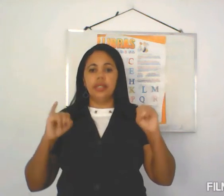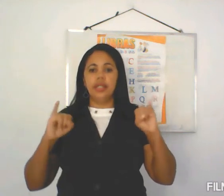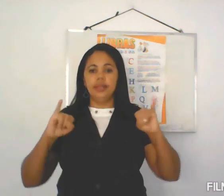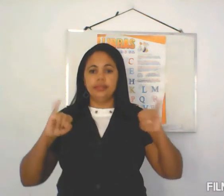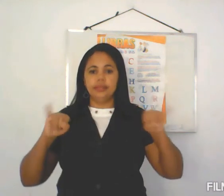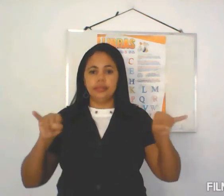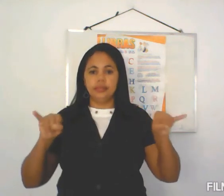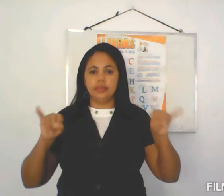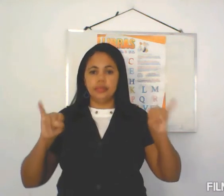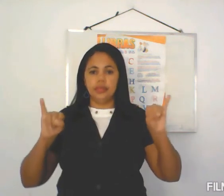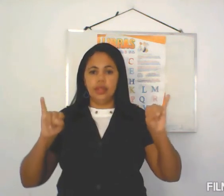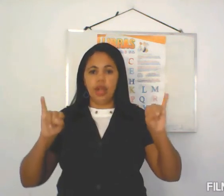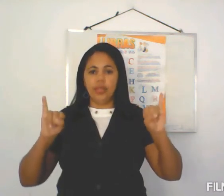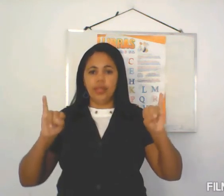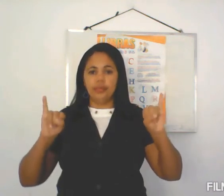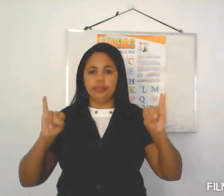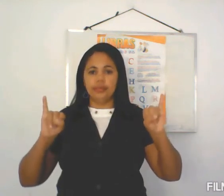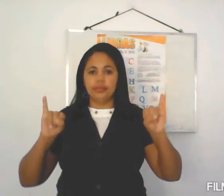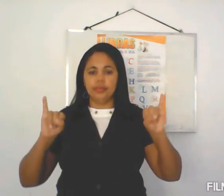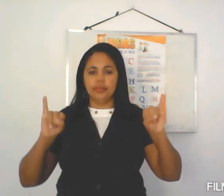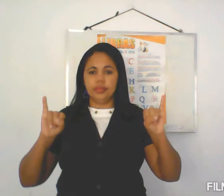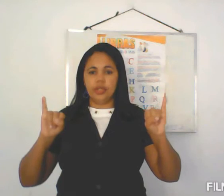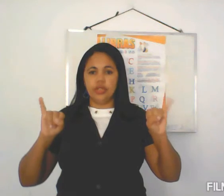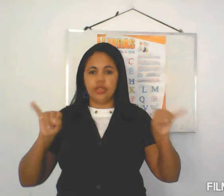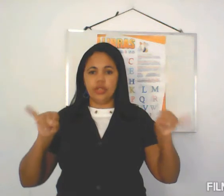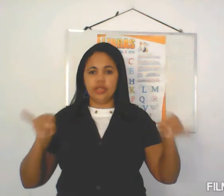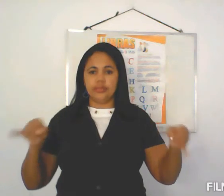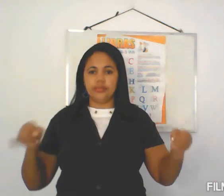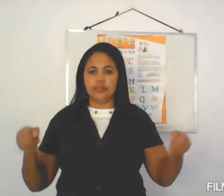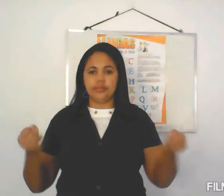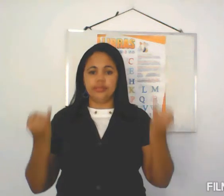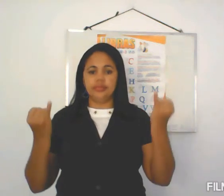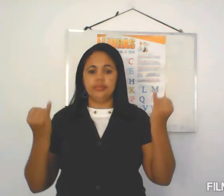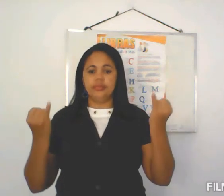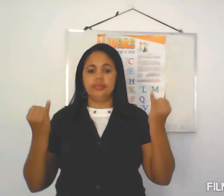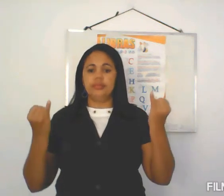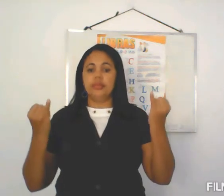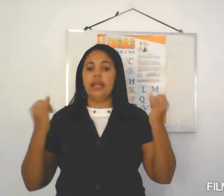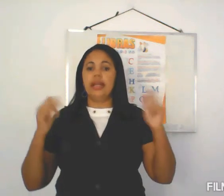O I J K